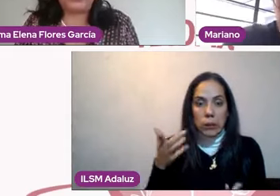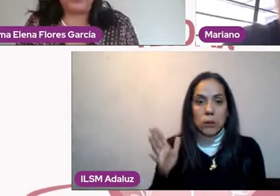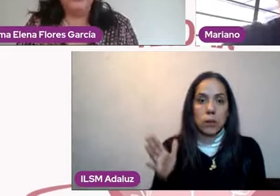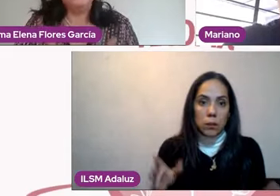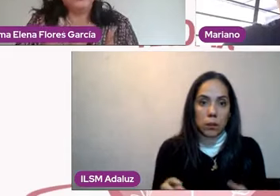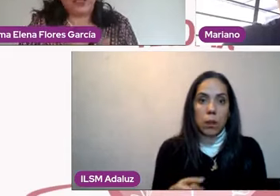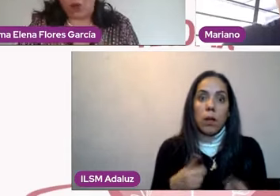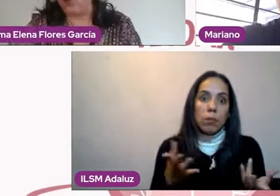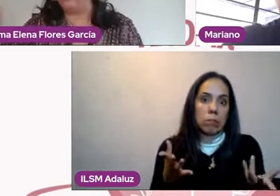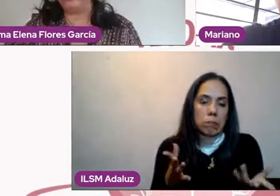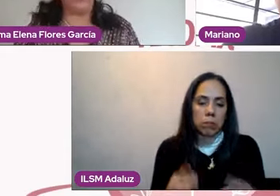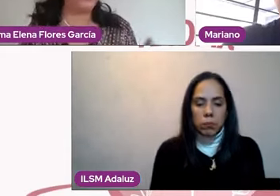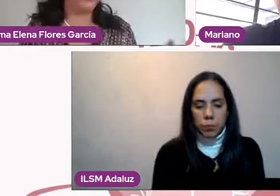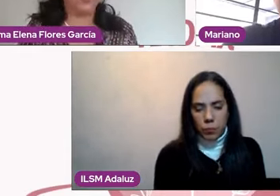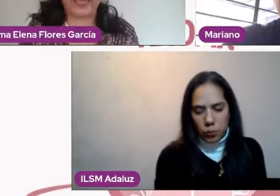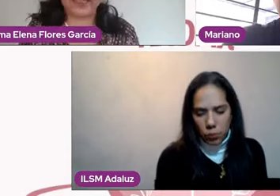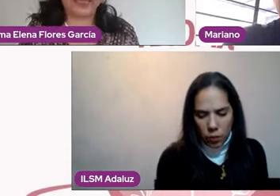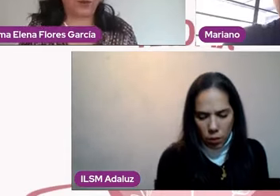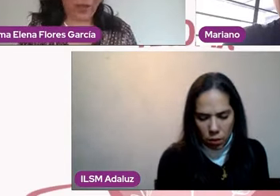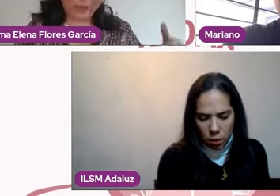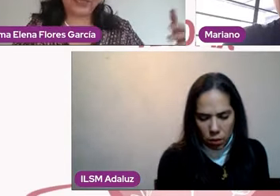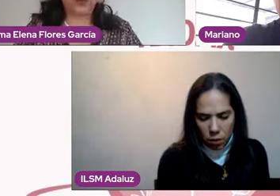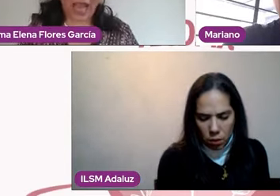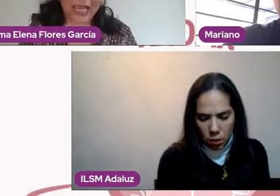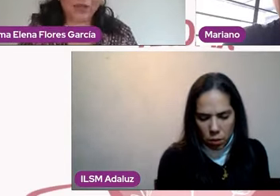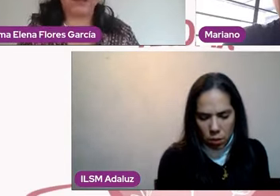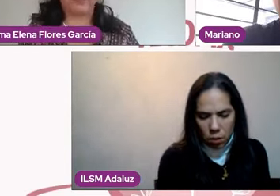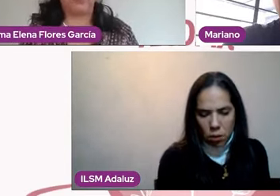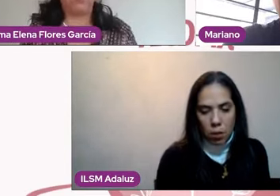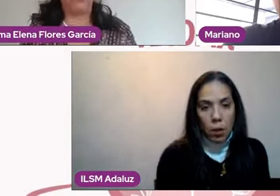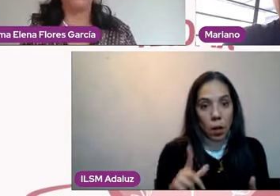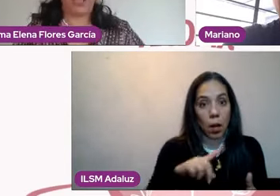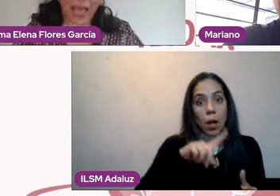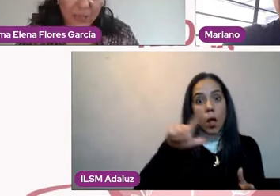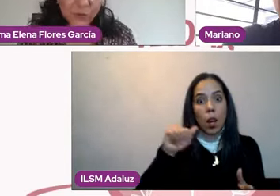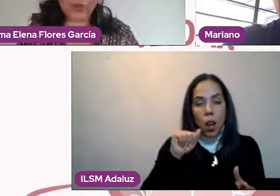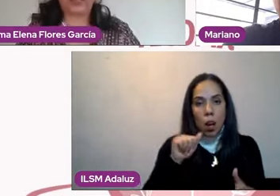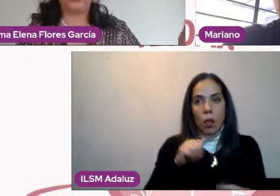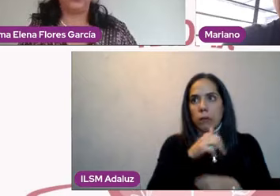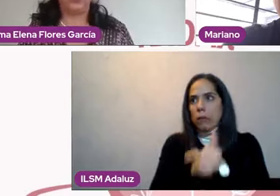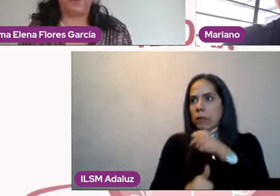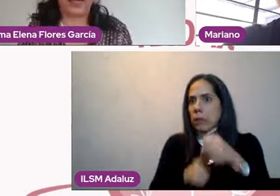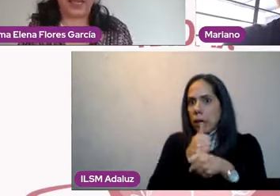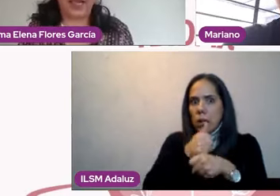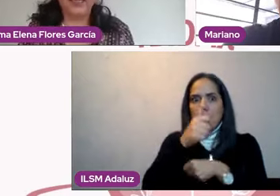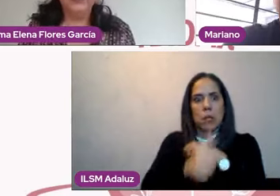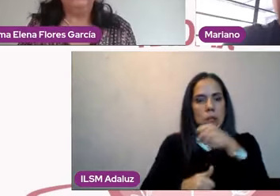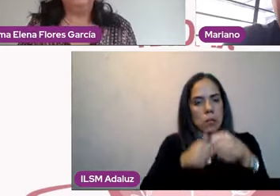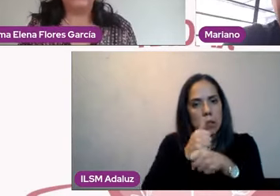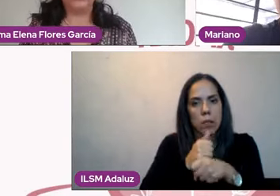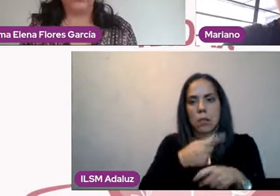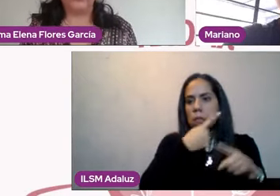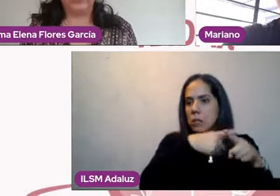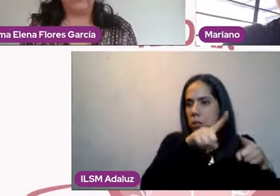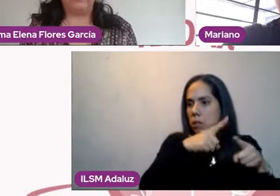decisiones, ¿no? Y todo eso, pues no son meses, ¿no? A veces son años de matrimonio, años de una relación de pareja,